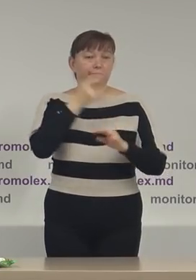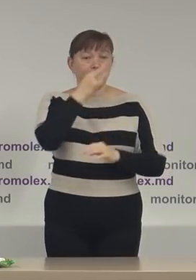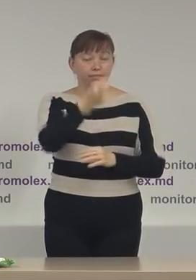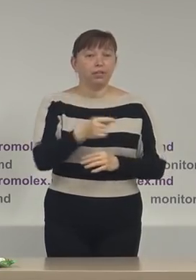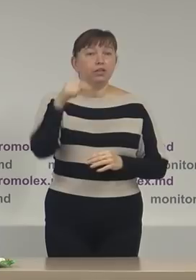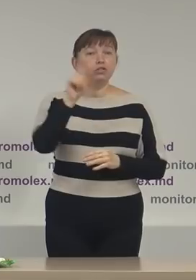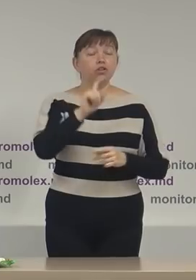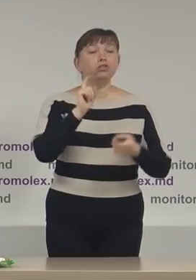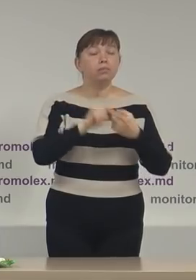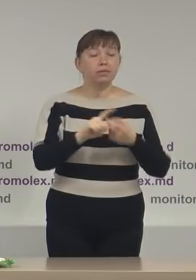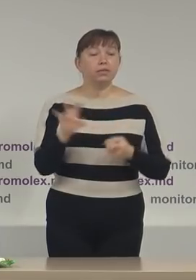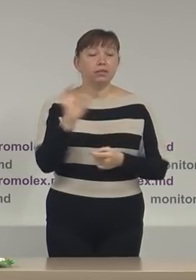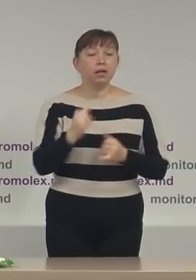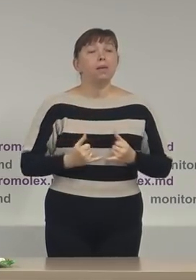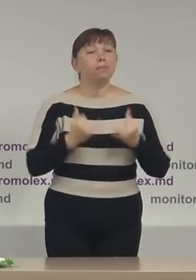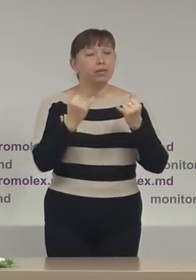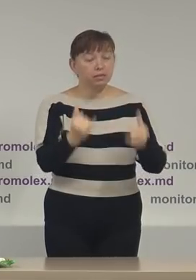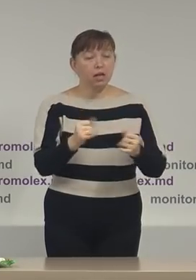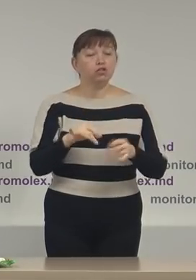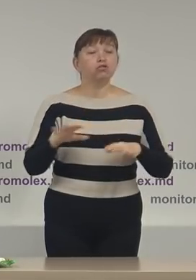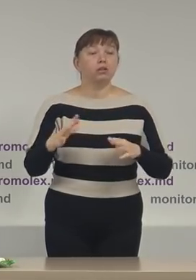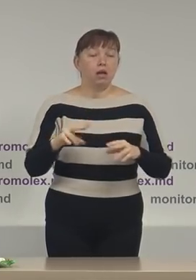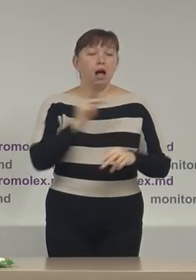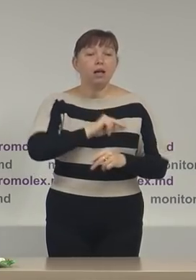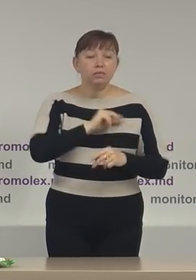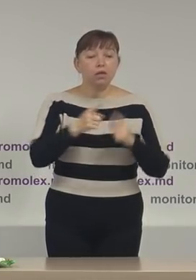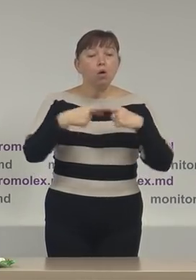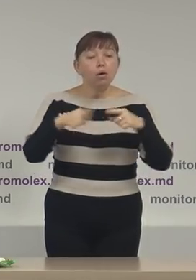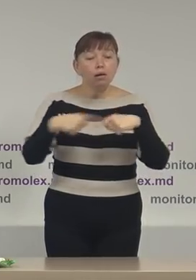ceea privește prestația și activitatea organelor electorale,